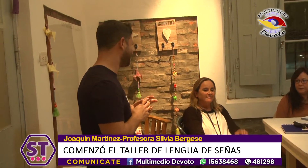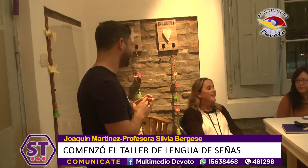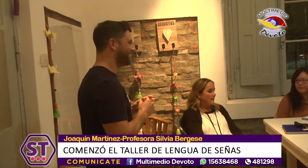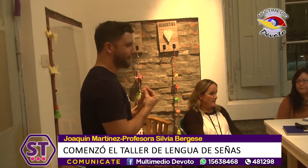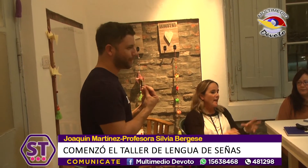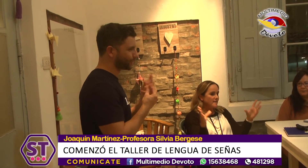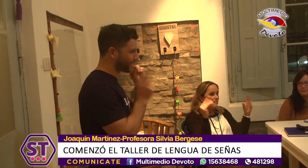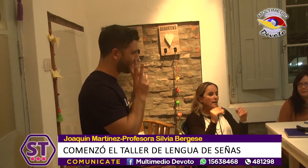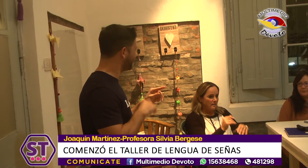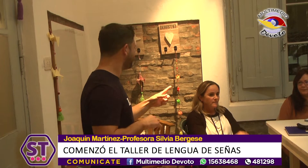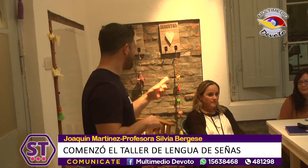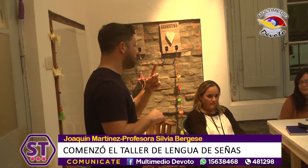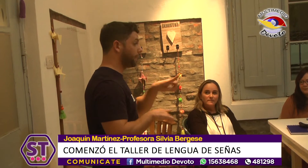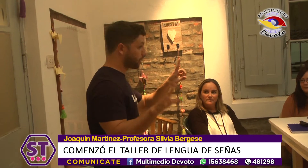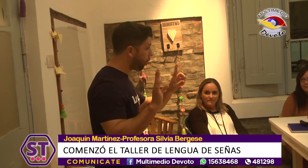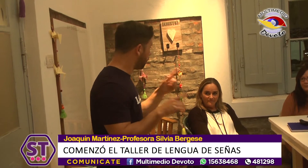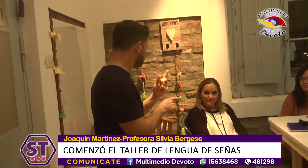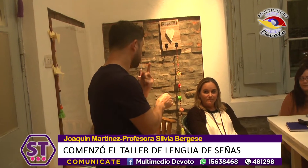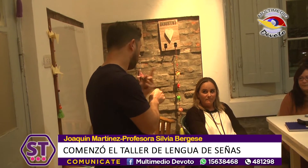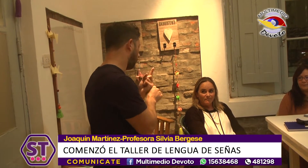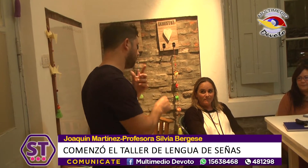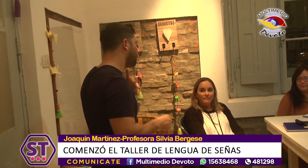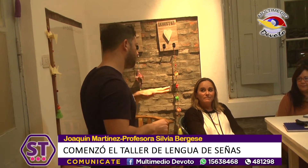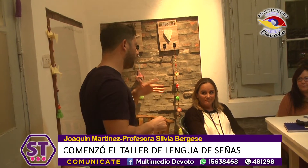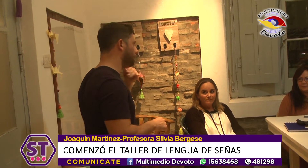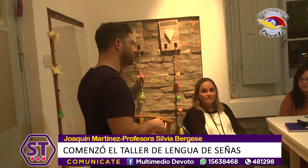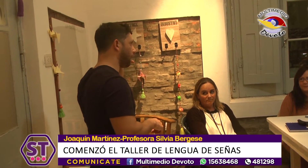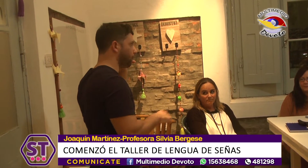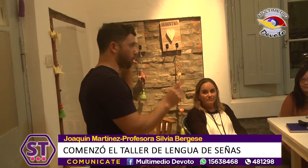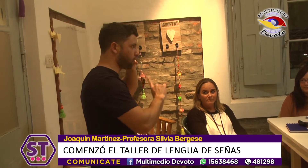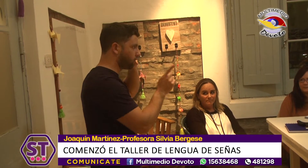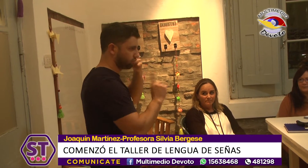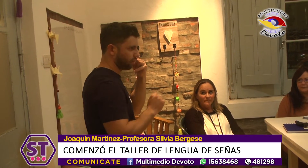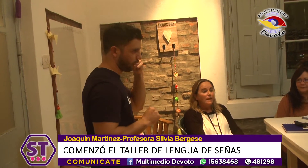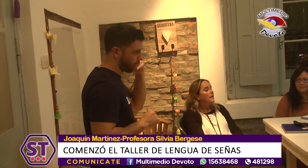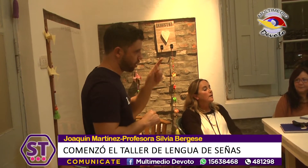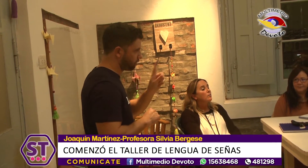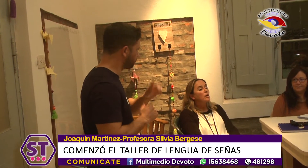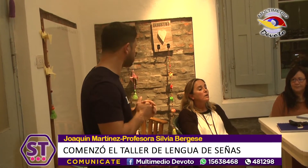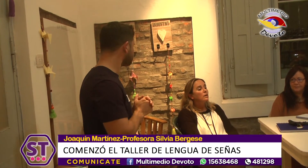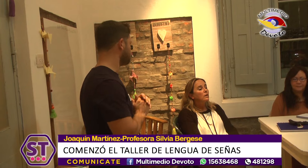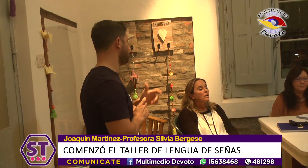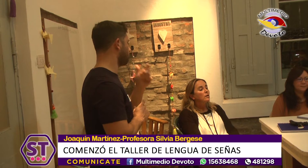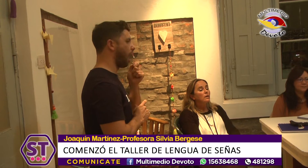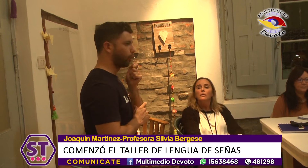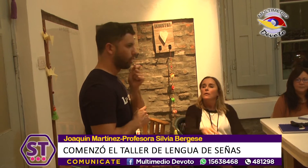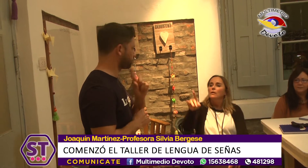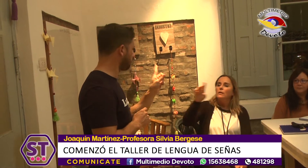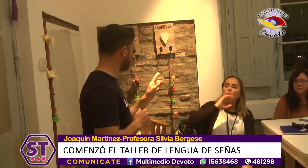darle más agilidad a los dedos. Después vamos a trabajar el abecedario, lengua de señas, los números,